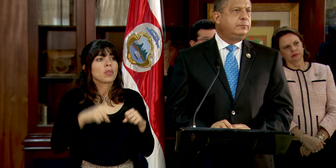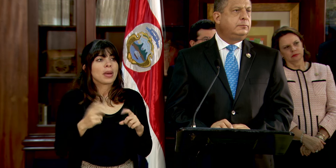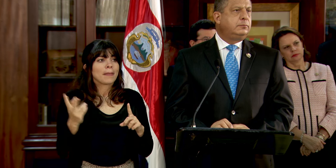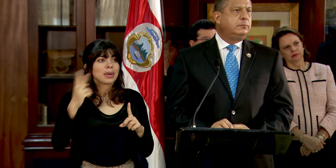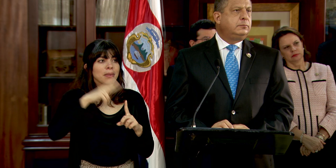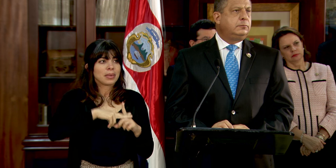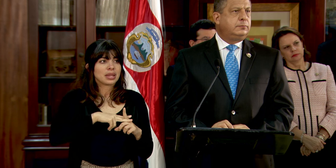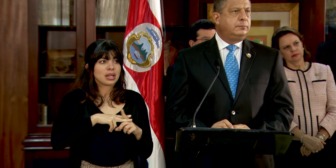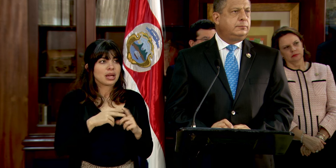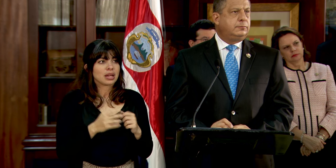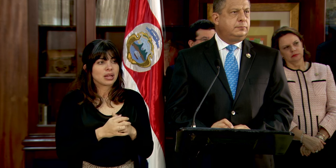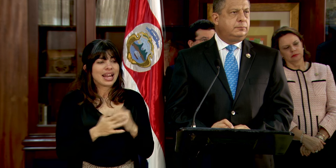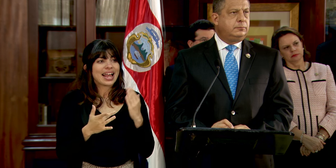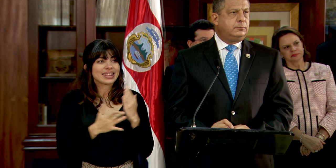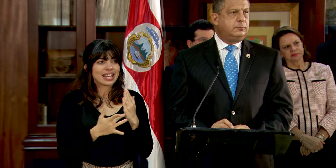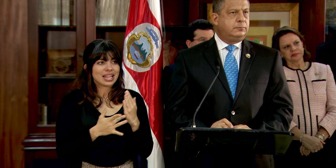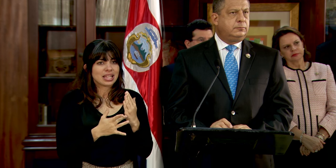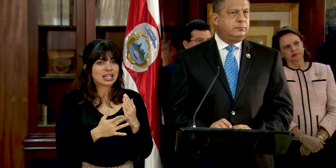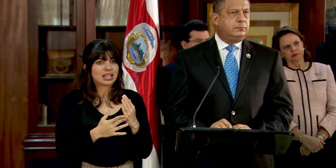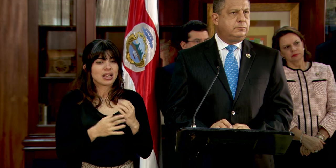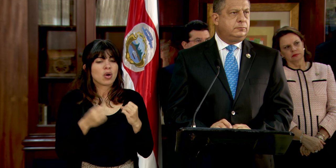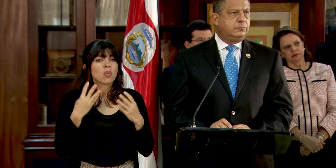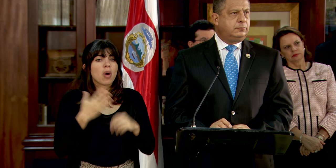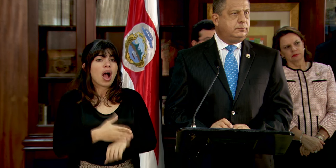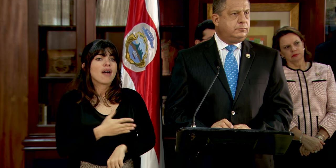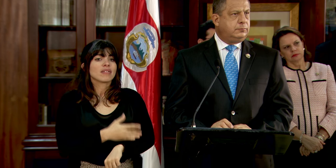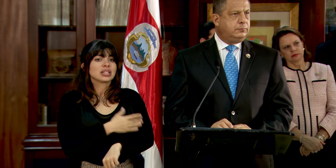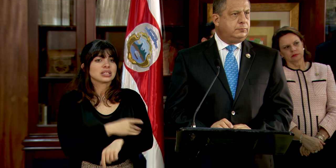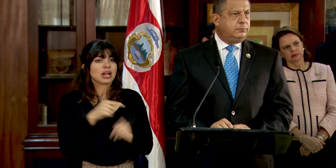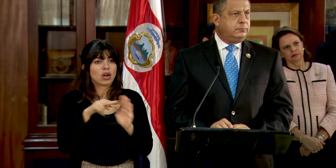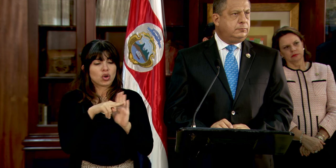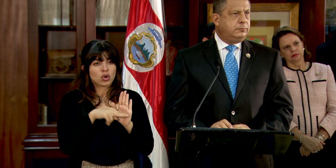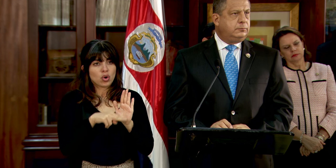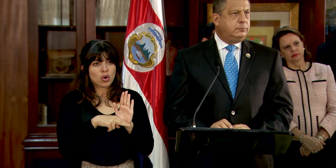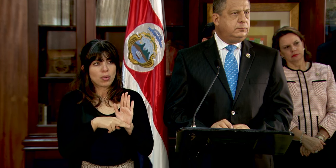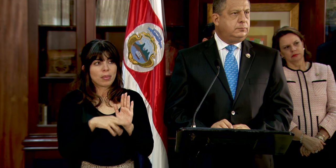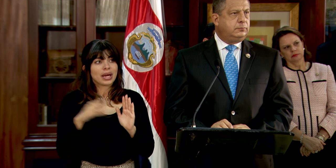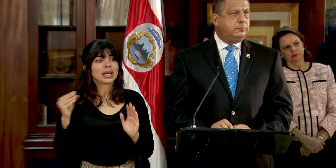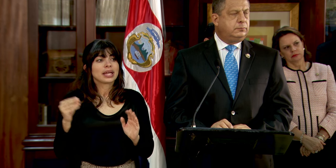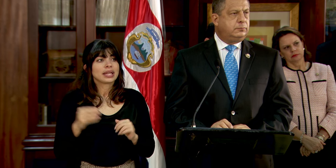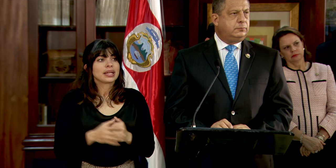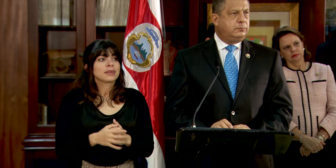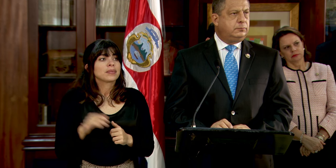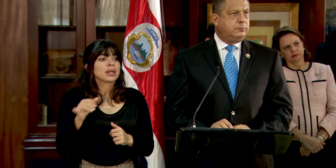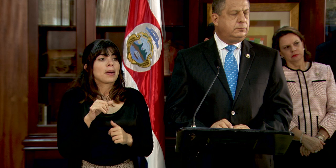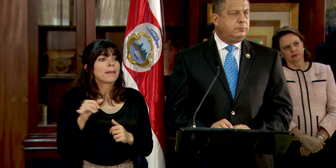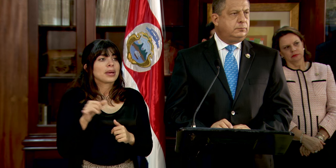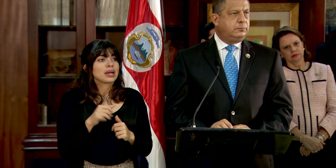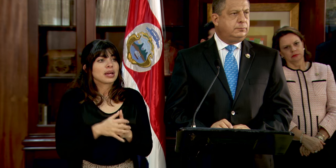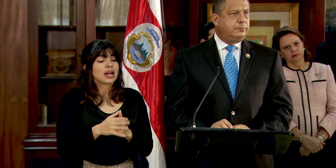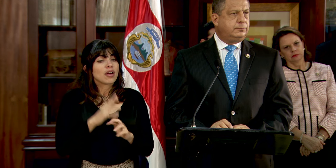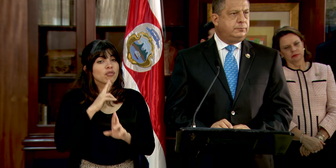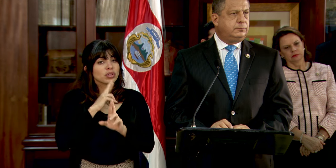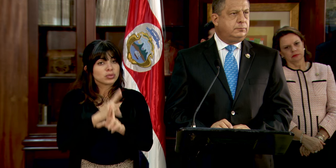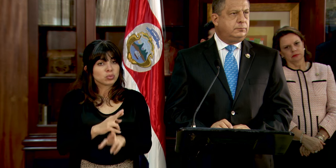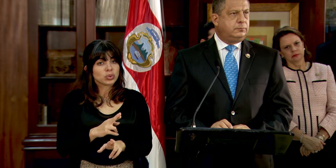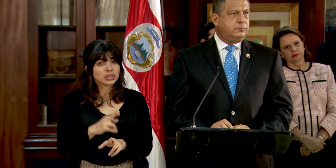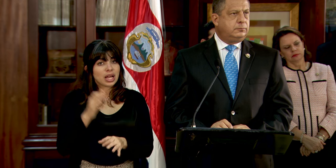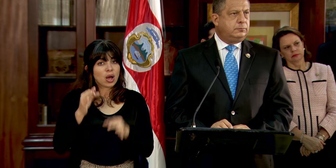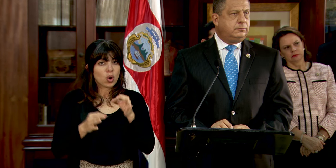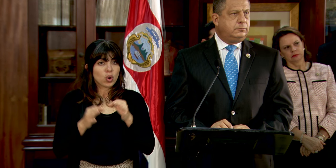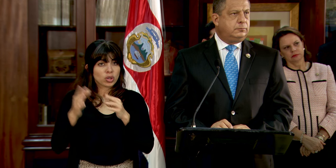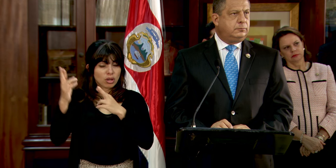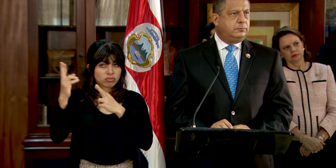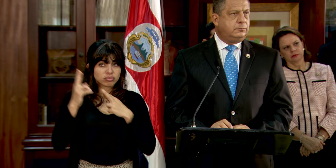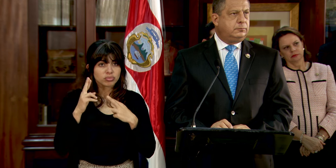implementar ya la técnica, qué tan avanzada está esa norma. Y también en la resolución de la